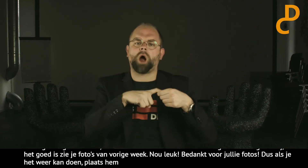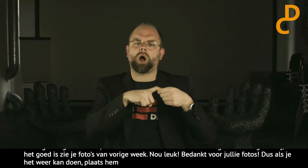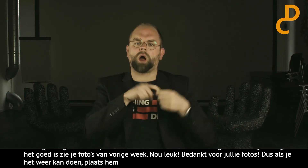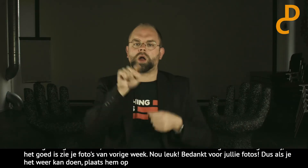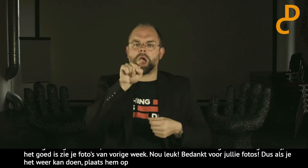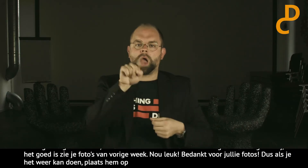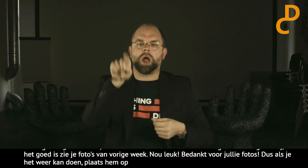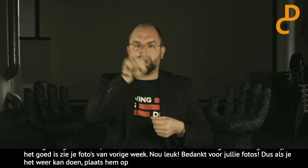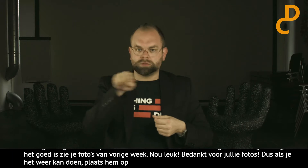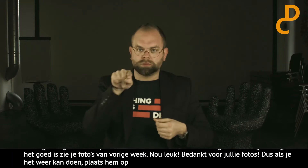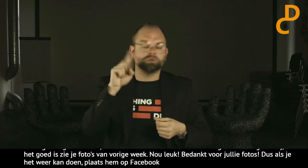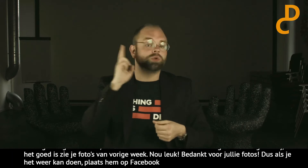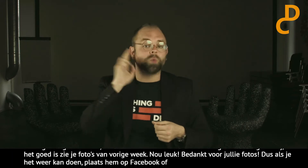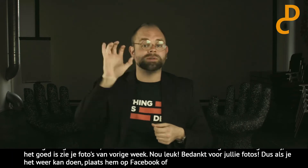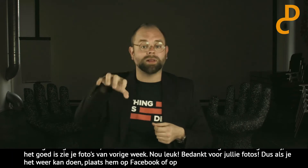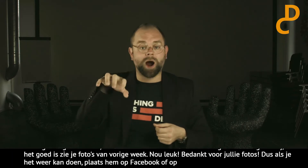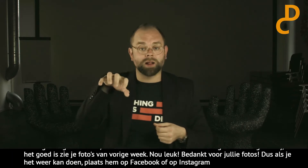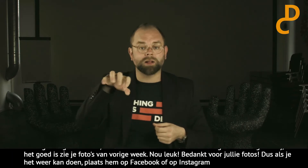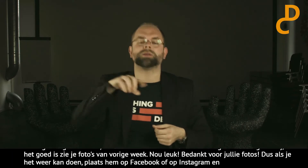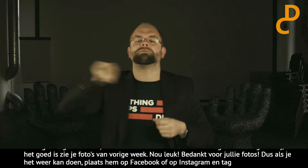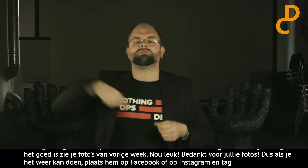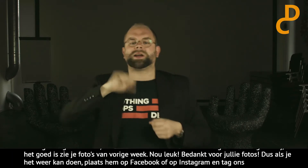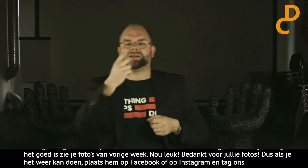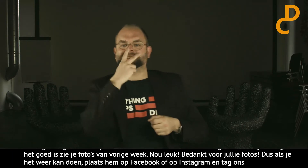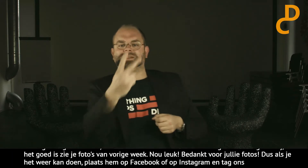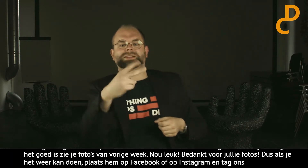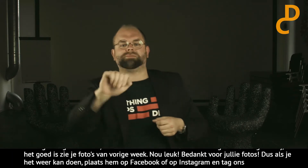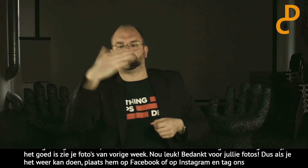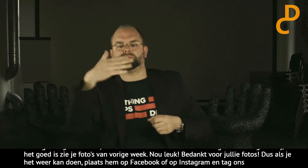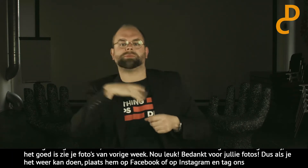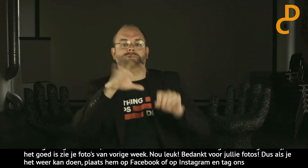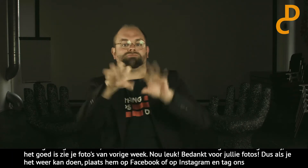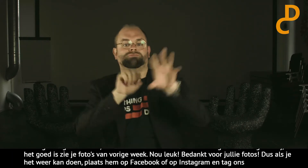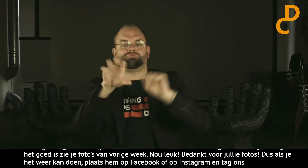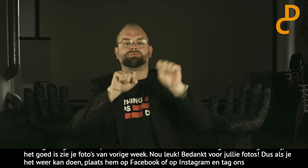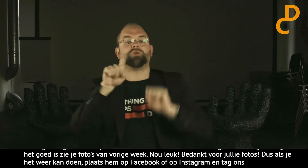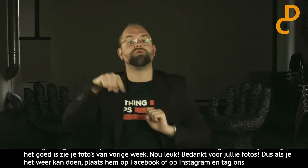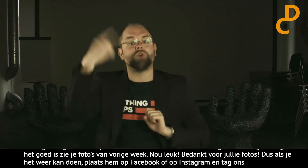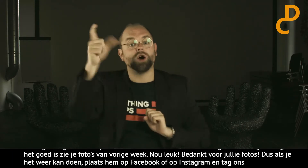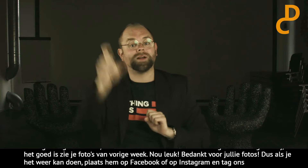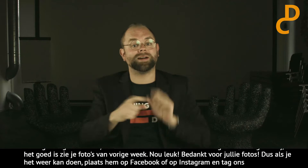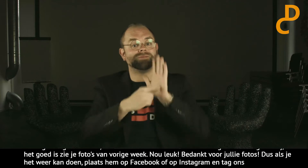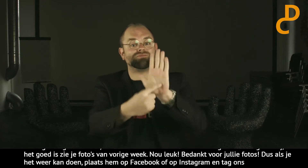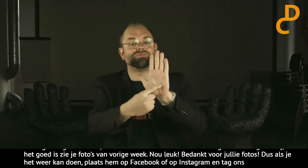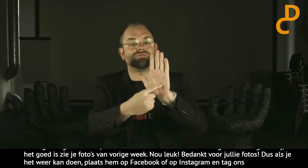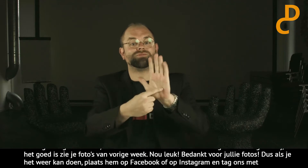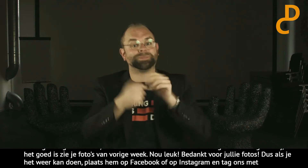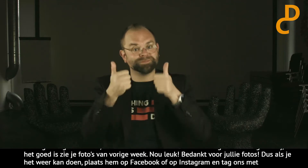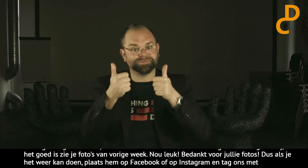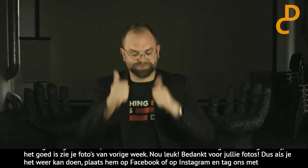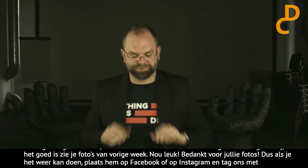En tag ons dan alsjeblieft met at Dove Centraal. Dan kunnen wij hem ook zien en dan kunnen wij ze voorbij komen, zien voorbij komen en verzamelen. En